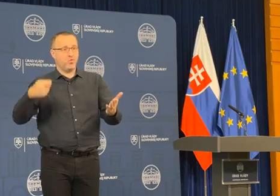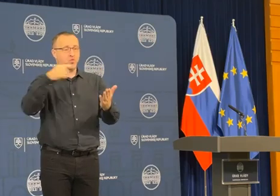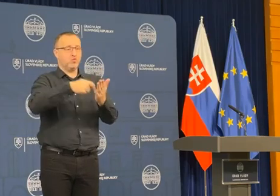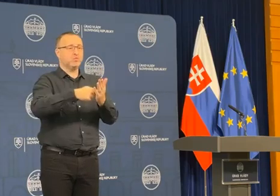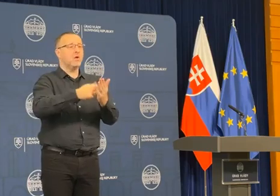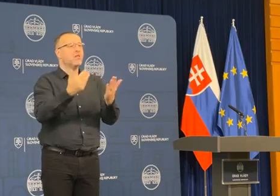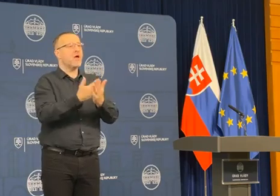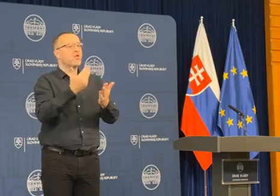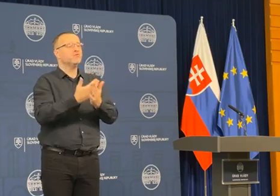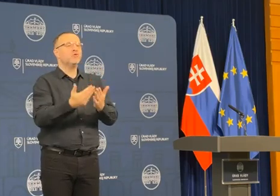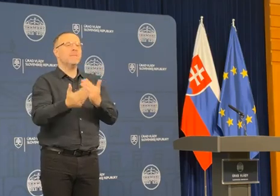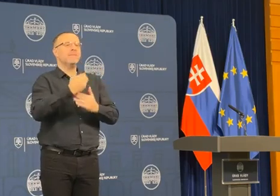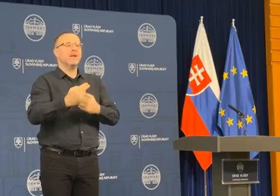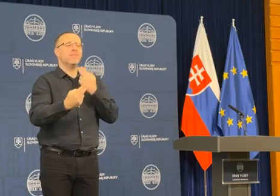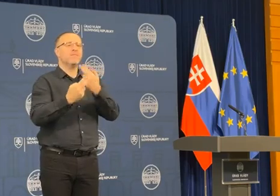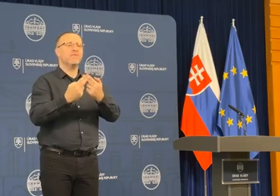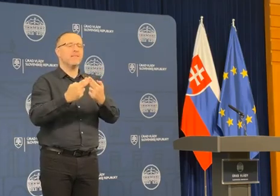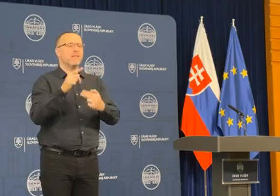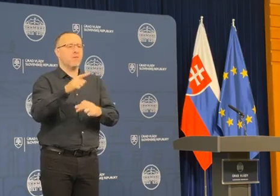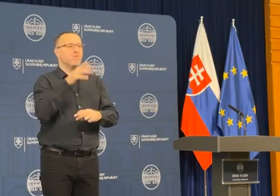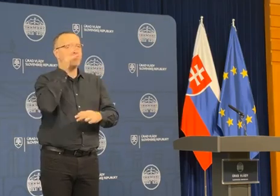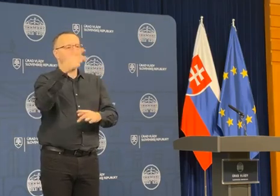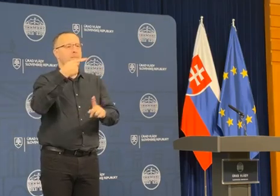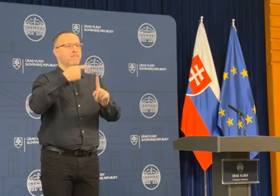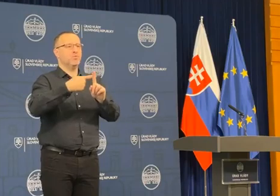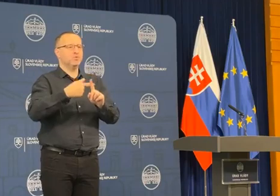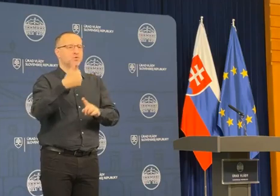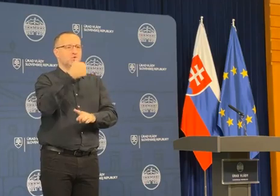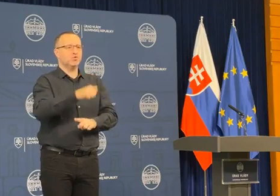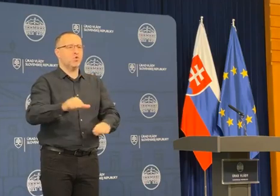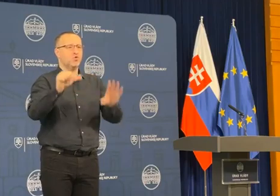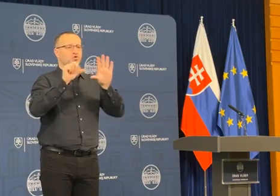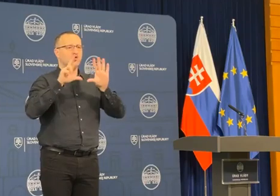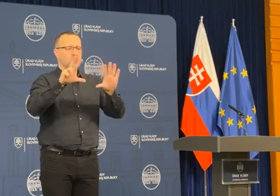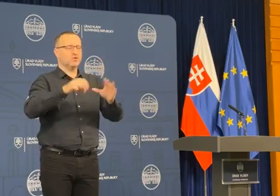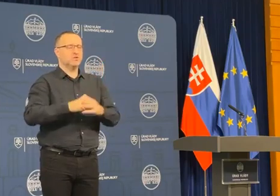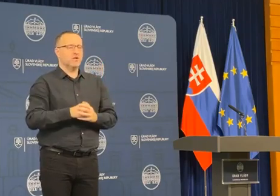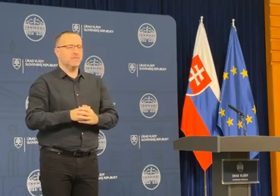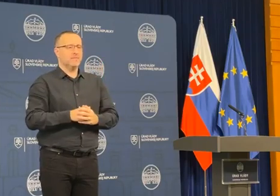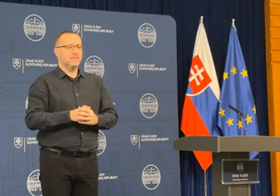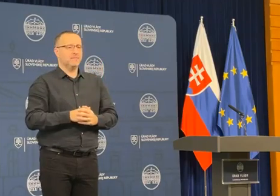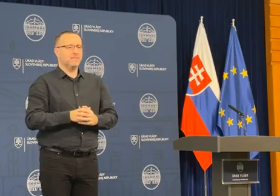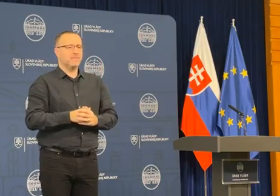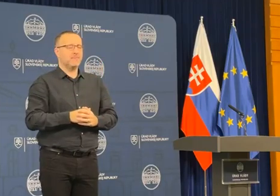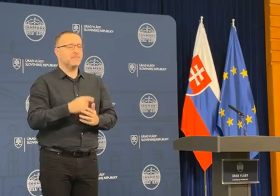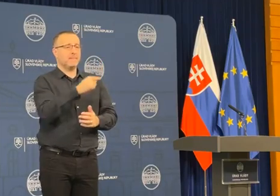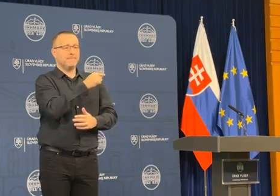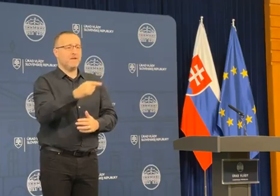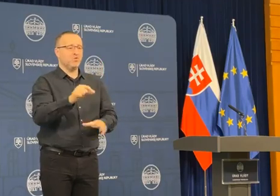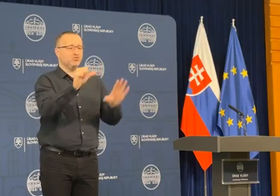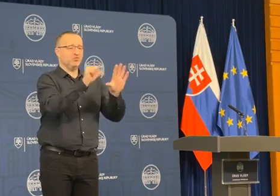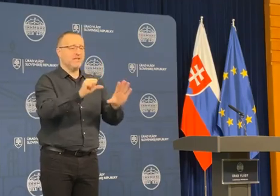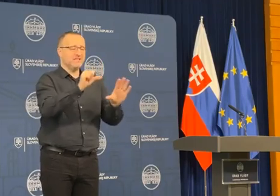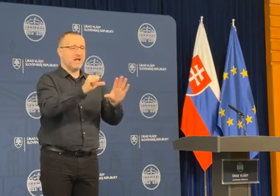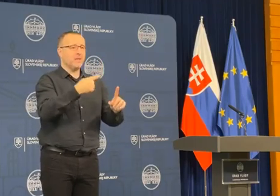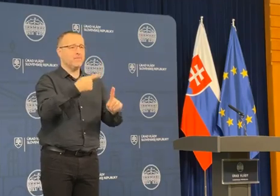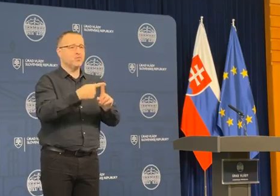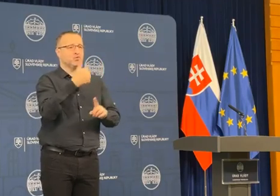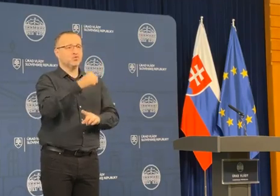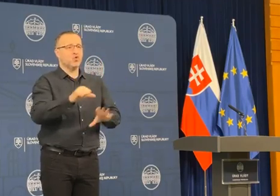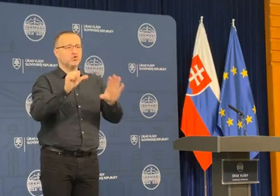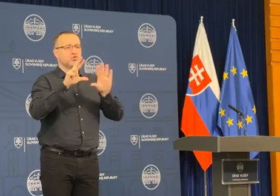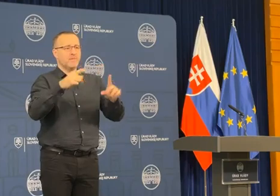najnovšiu, ktorú máme, tak je to plus 168. Takže kvázi z minus 60 plus 168